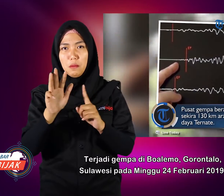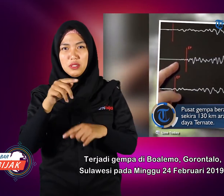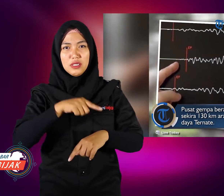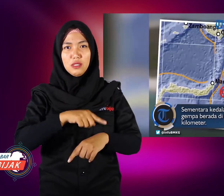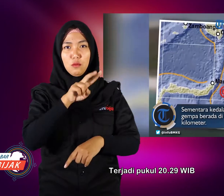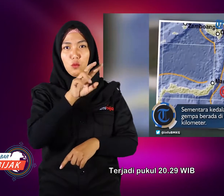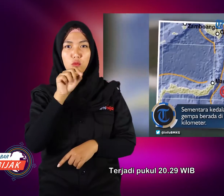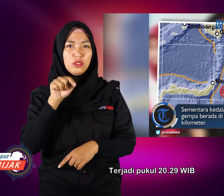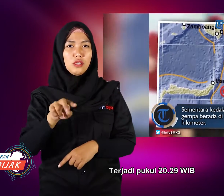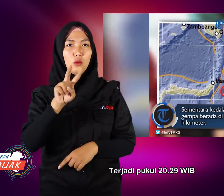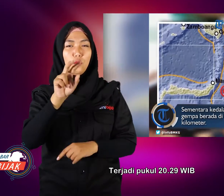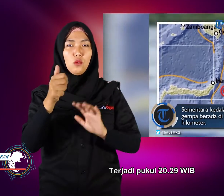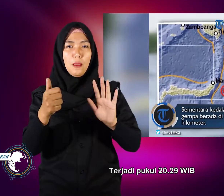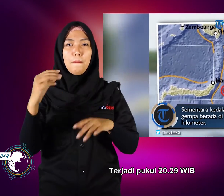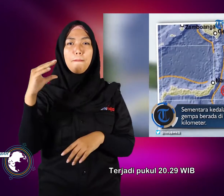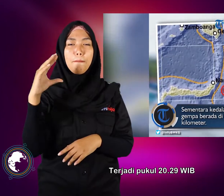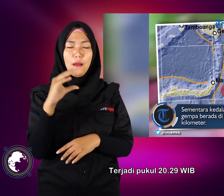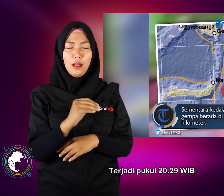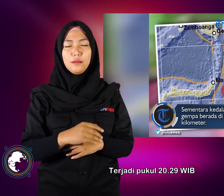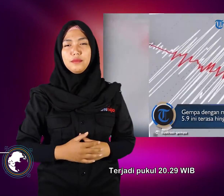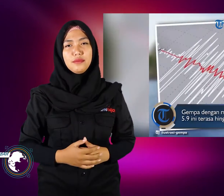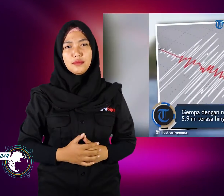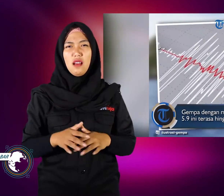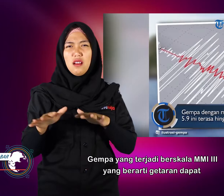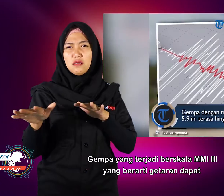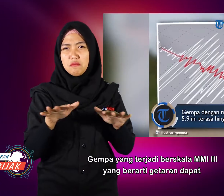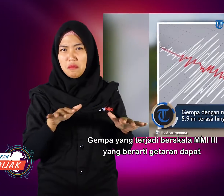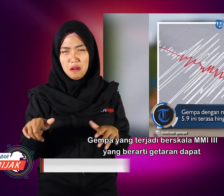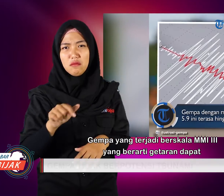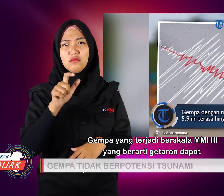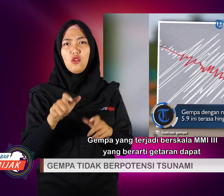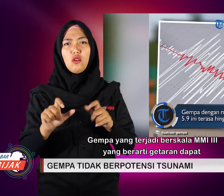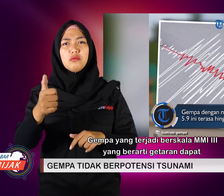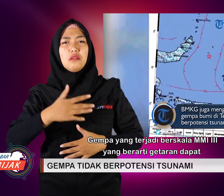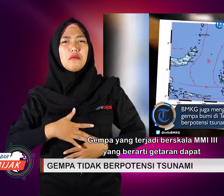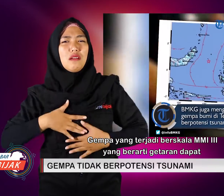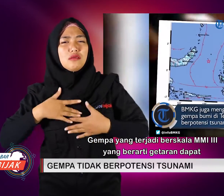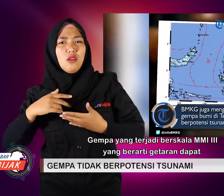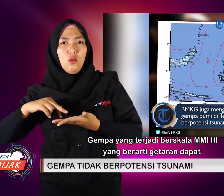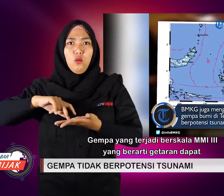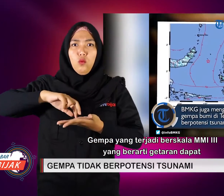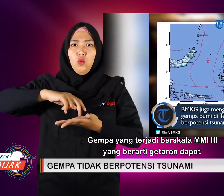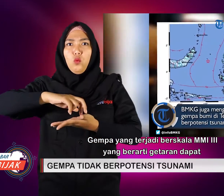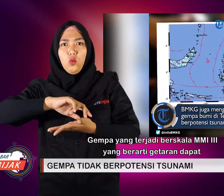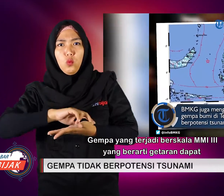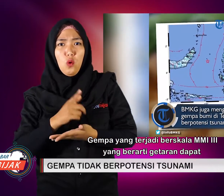Terjadi pukul jam setengah sembilan malam. Berita yang terjadi berskala 5,9 skala Richard, yang